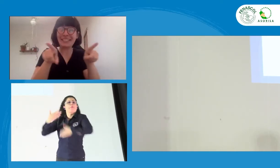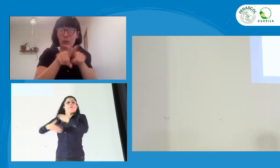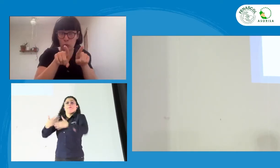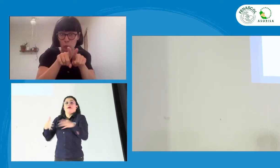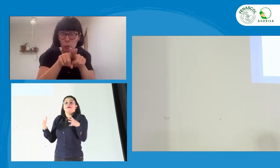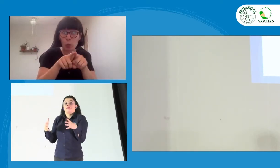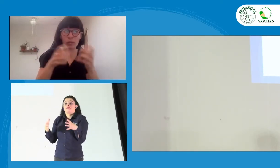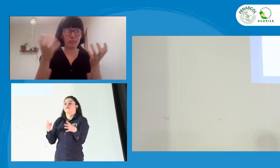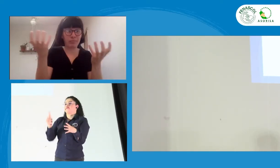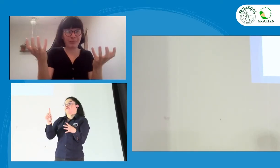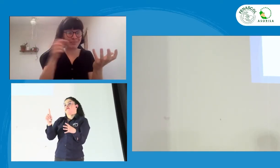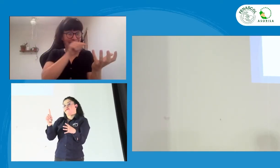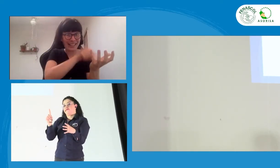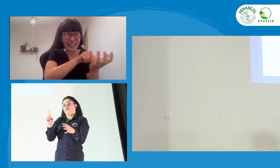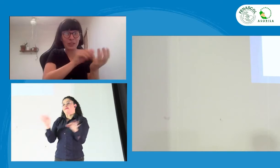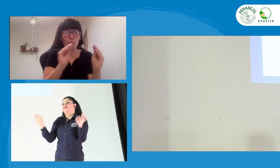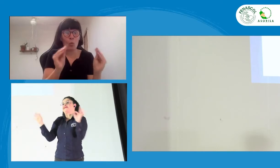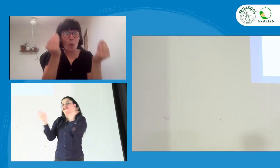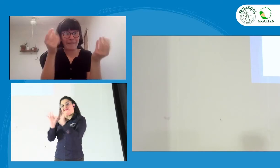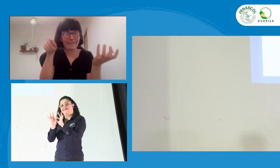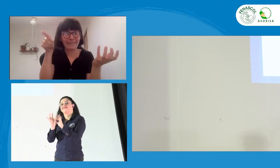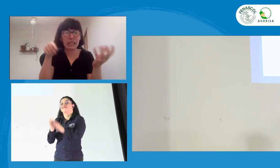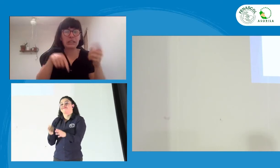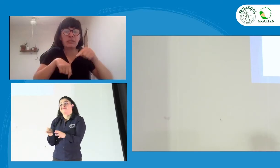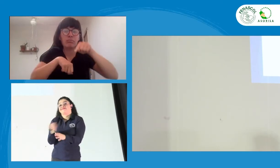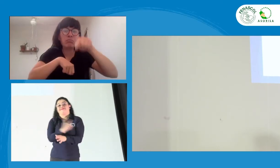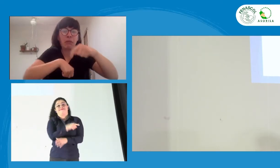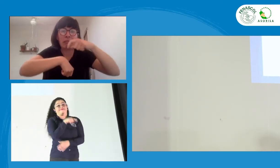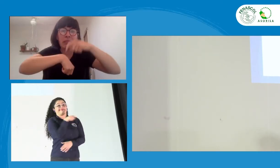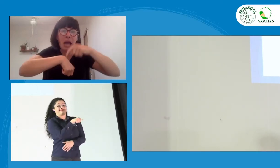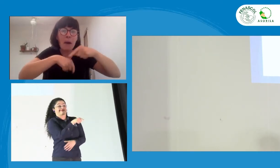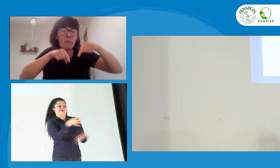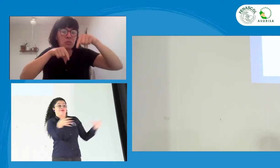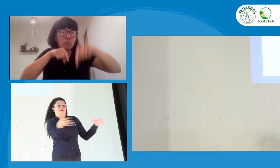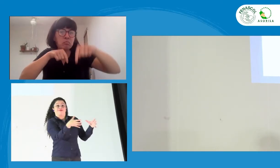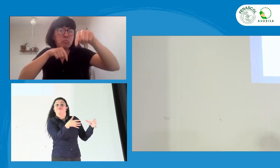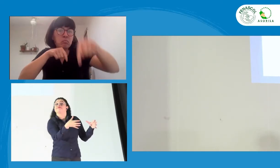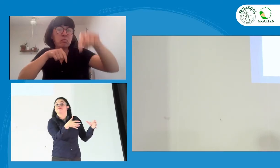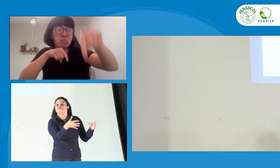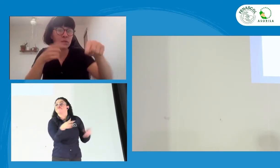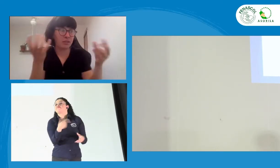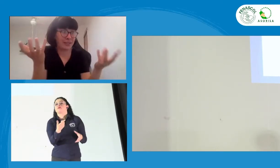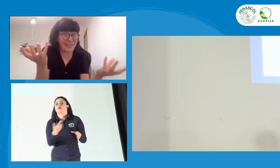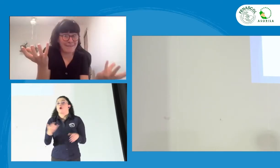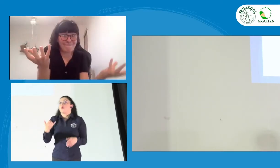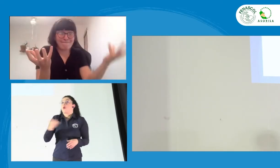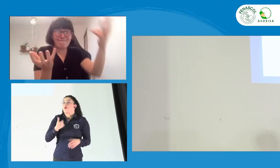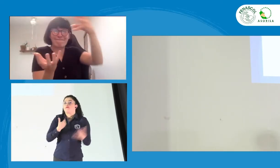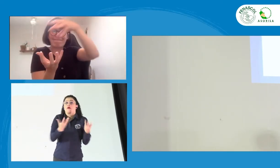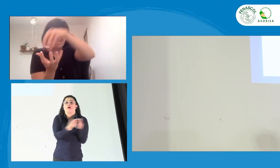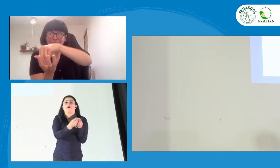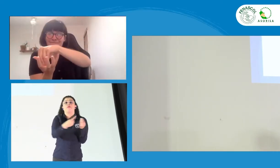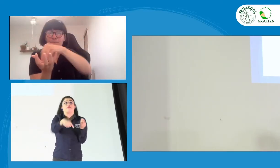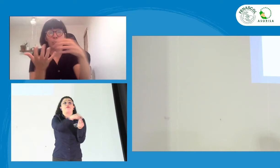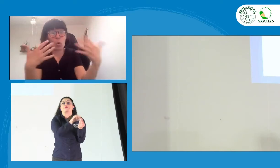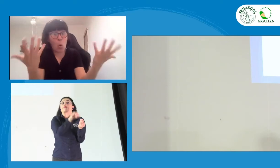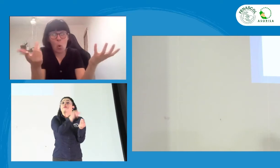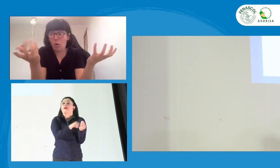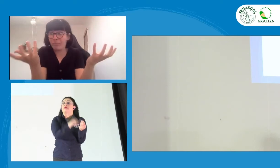lo primero es que tengan su propio espacio, ¿no? Así como se tiene, pues, el espacio de la juventud, ya